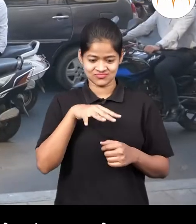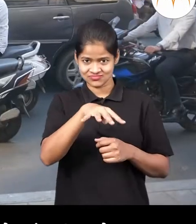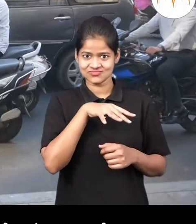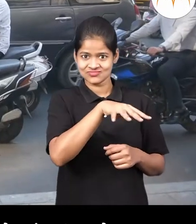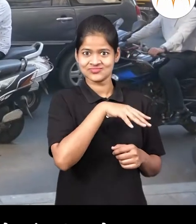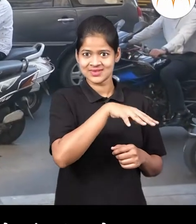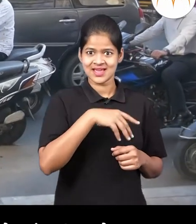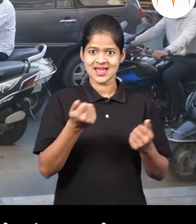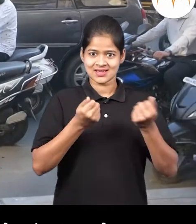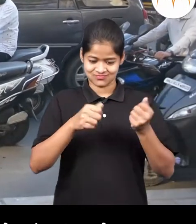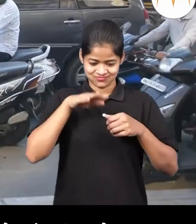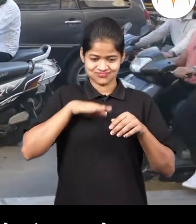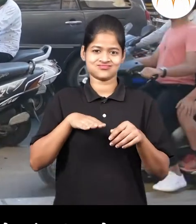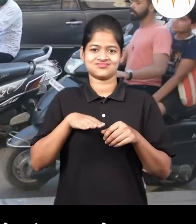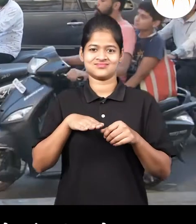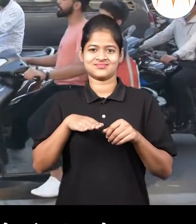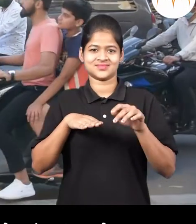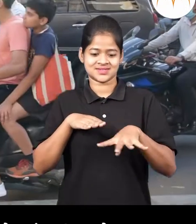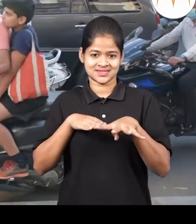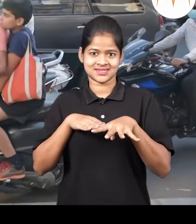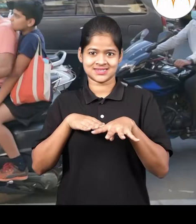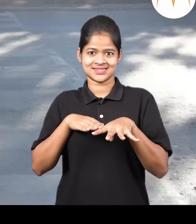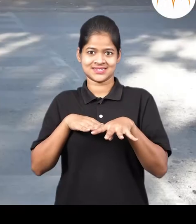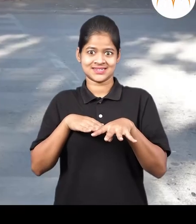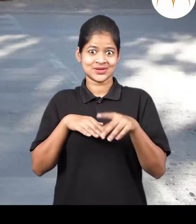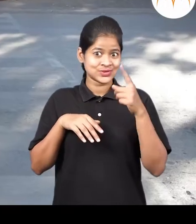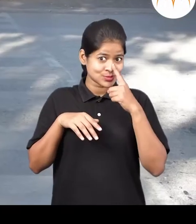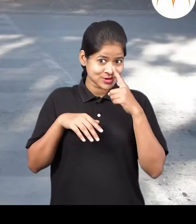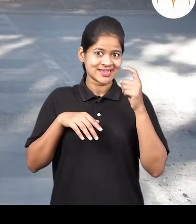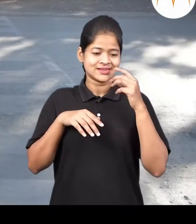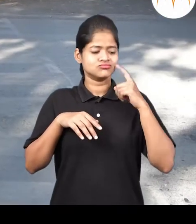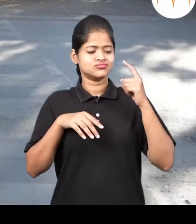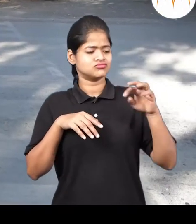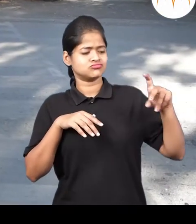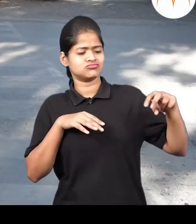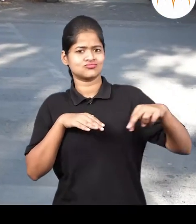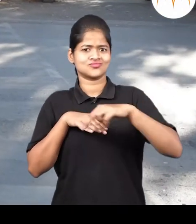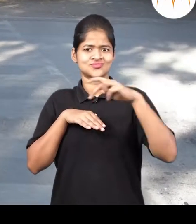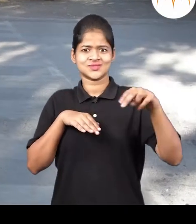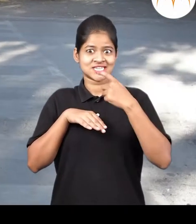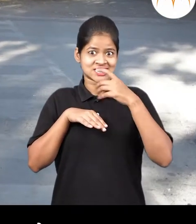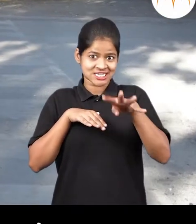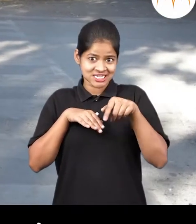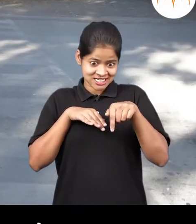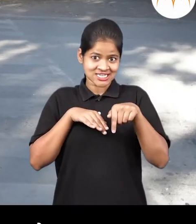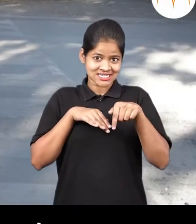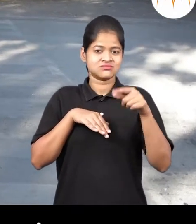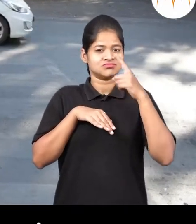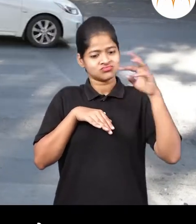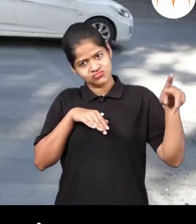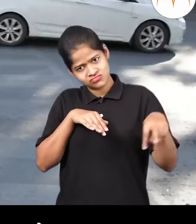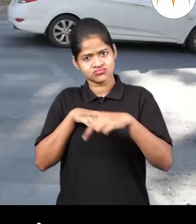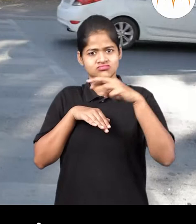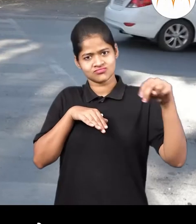पट्याचा आधी काही वाहन थामलीय। पट्या पुढेल जेब्रा क्रोसिंग वरून, बायका, पुरूर,